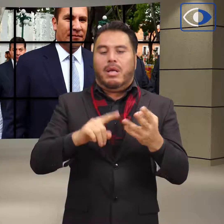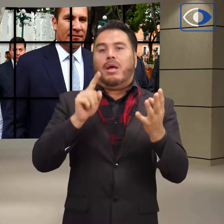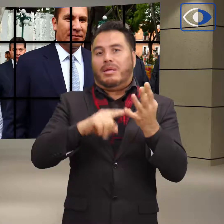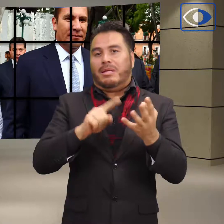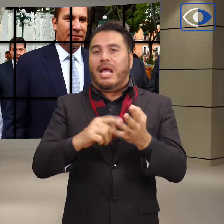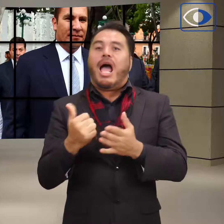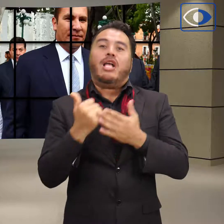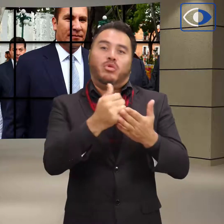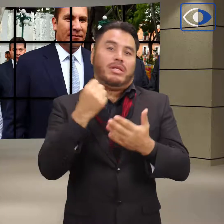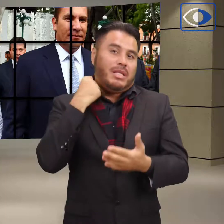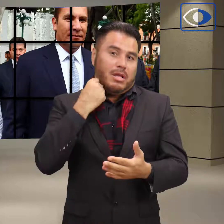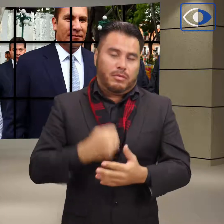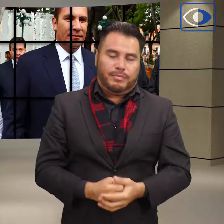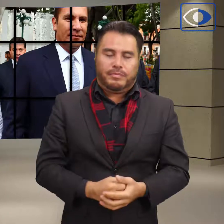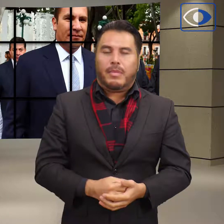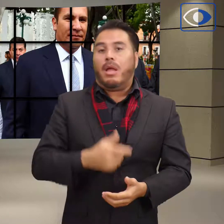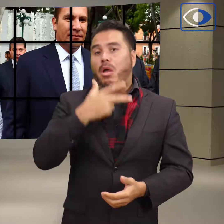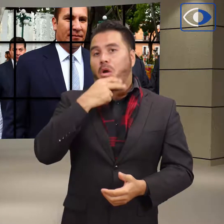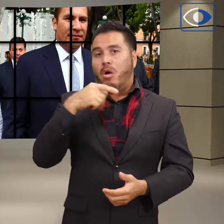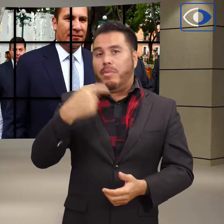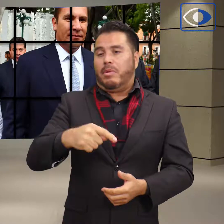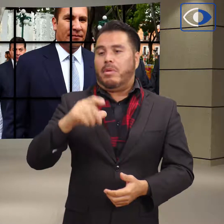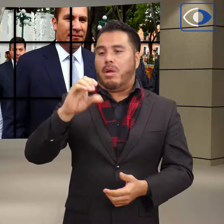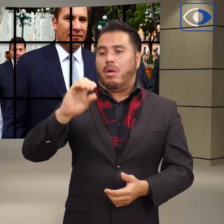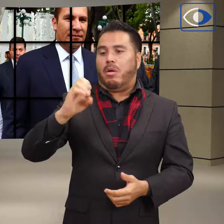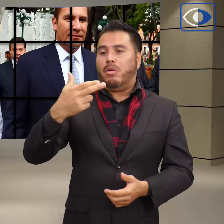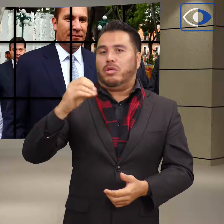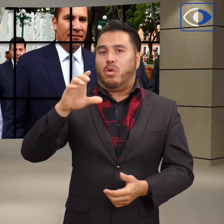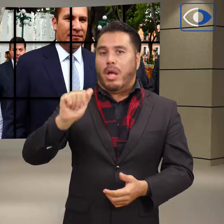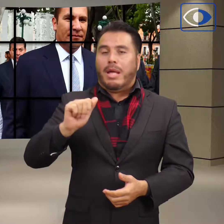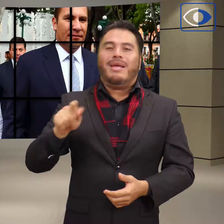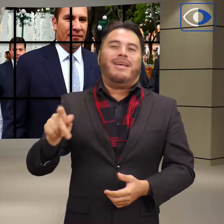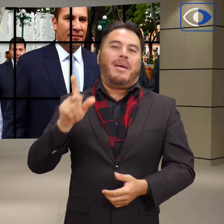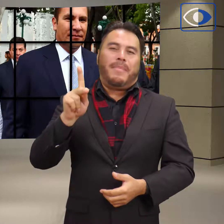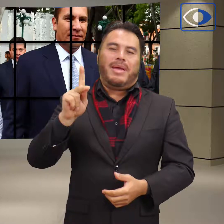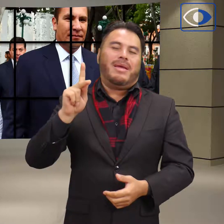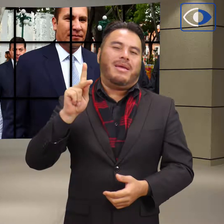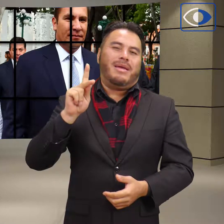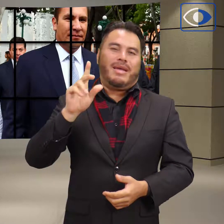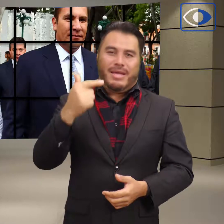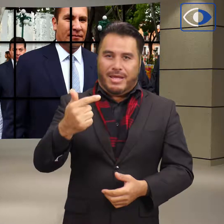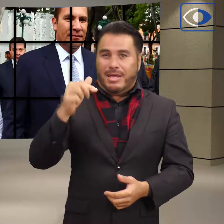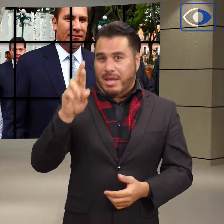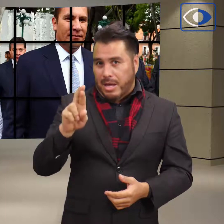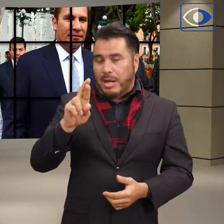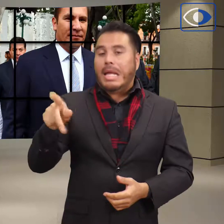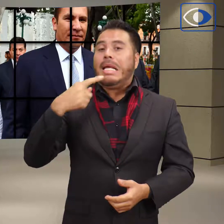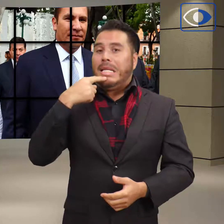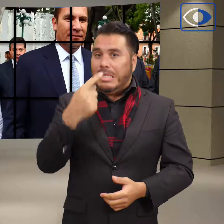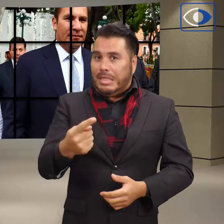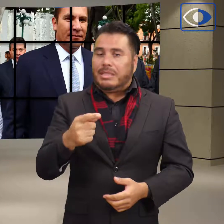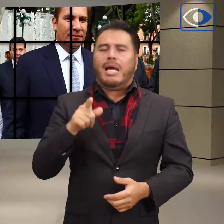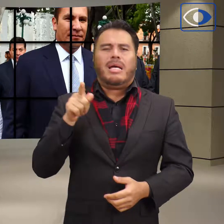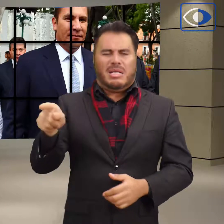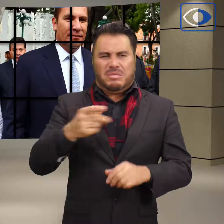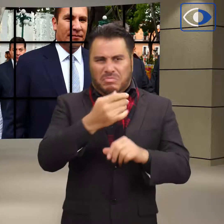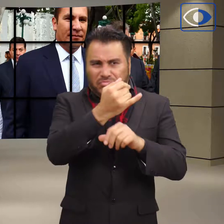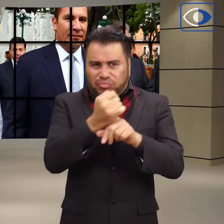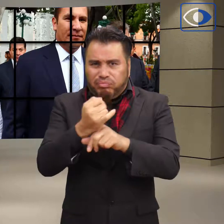PGR, informó que solicitarán el apoyo de agencias estadounidenses, incluido el FBI, para esclarecer el accidente aéreo.